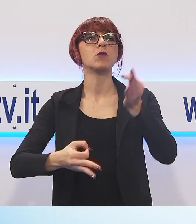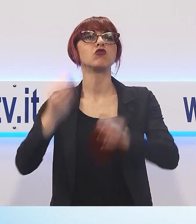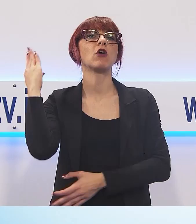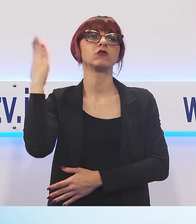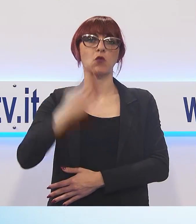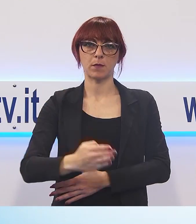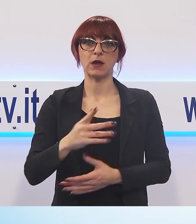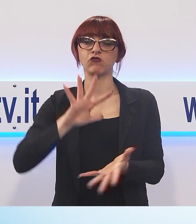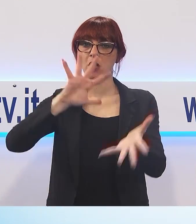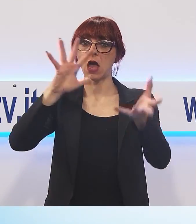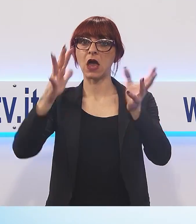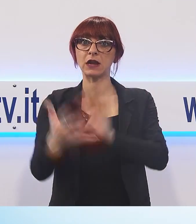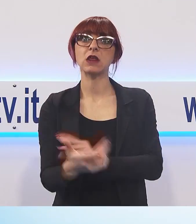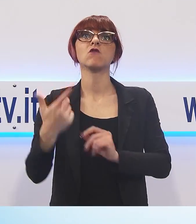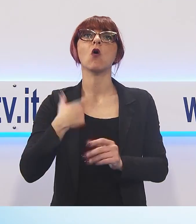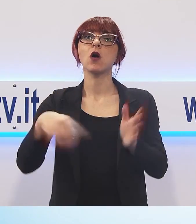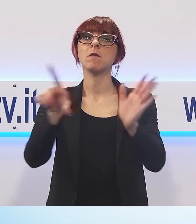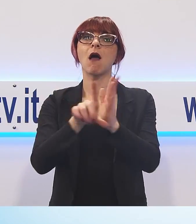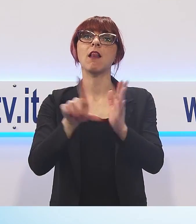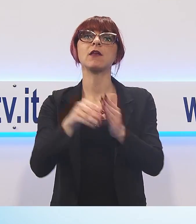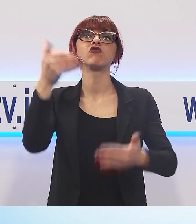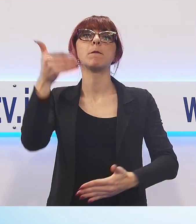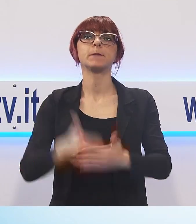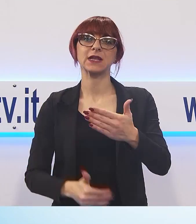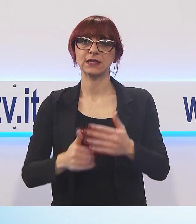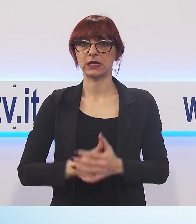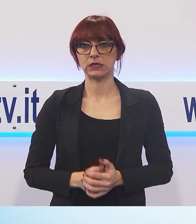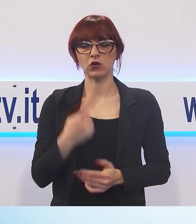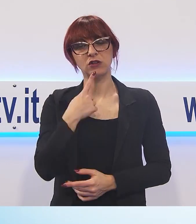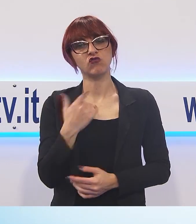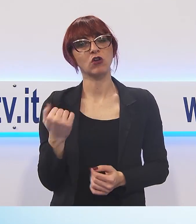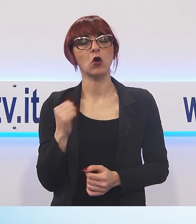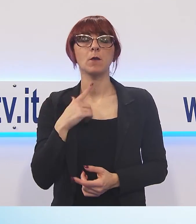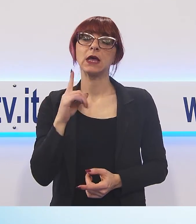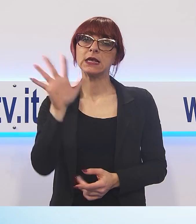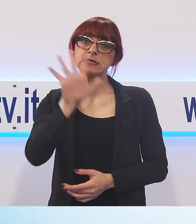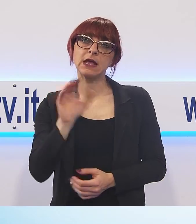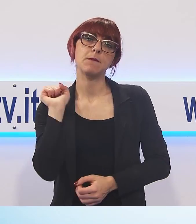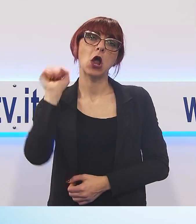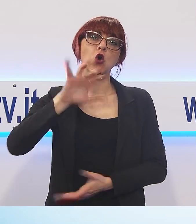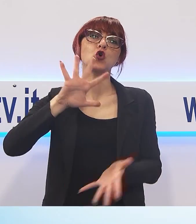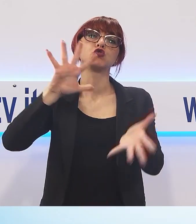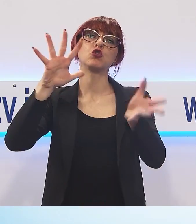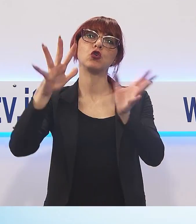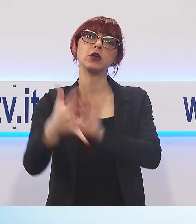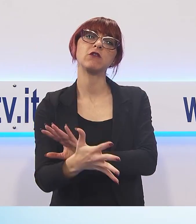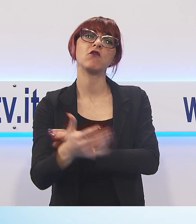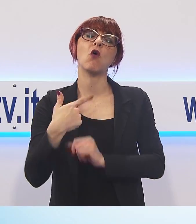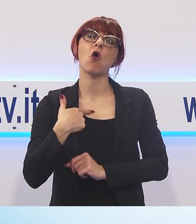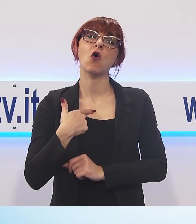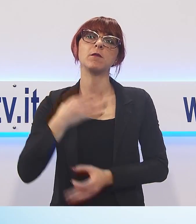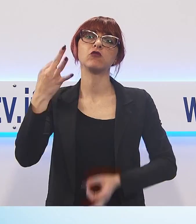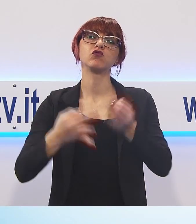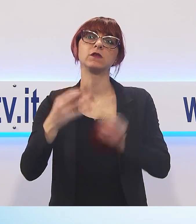prevede la riforma della prescrizione e che viene giudicato come una controriforma autoritaria della giustizia penale. La